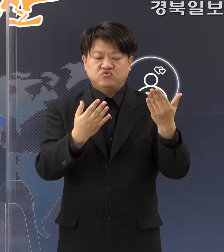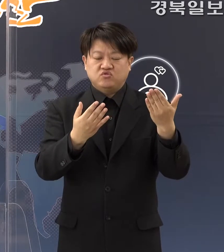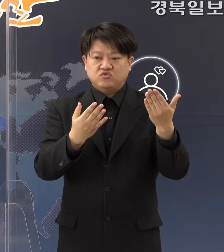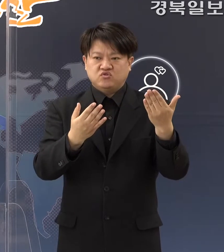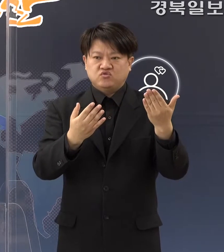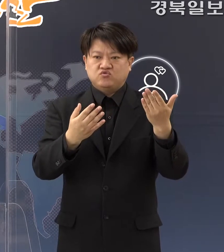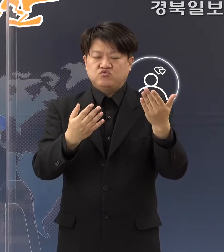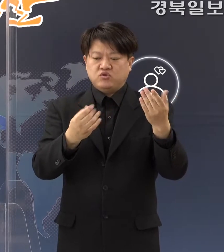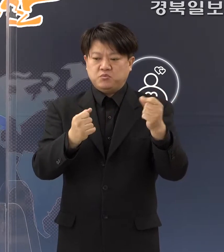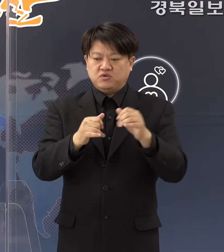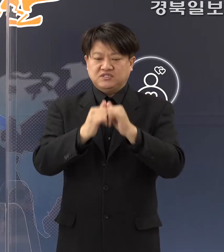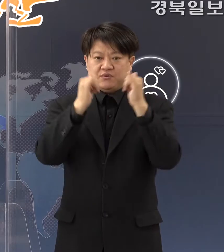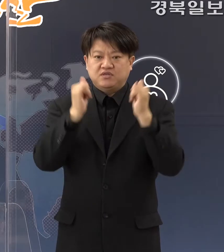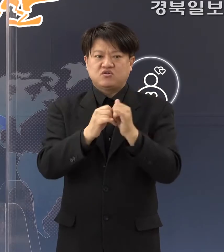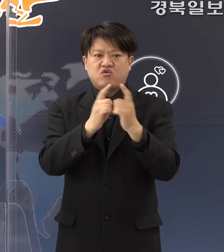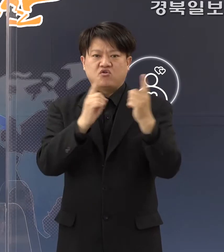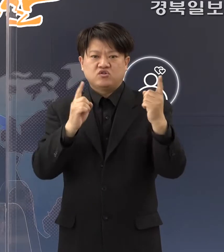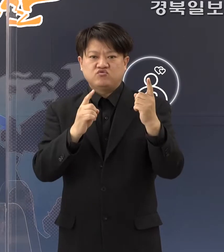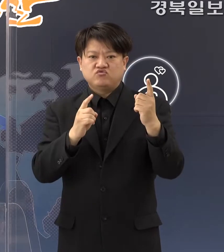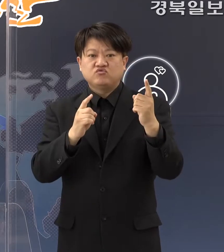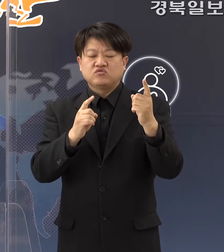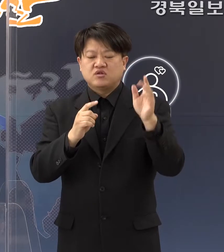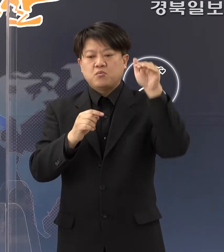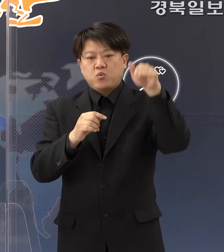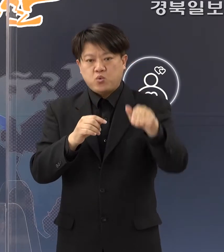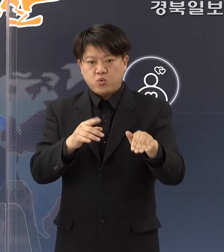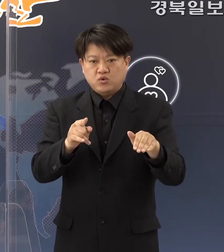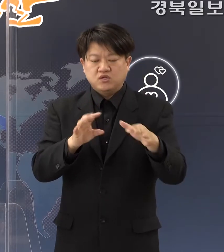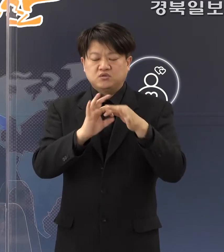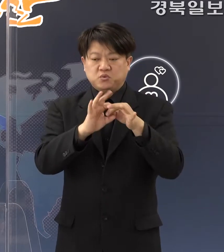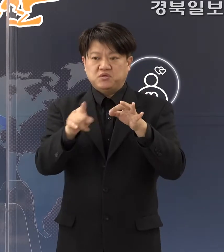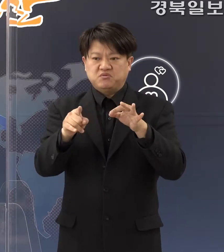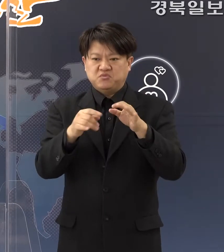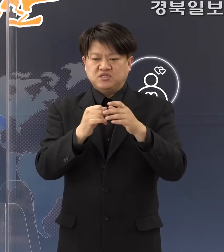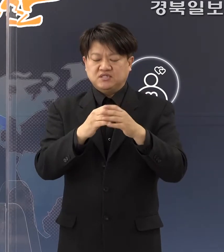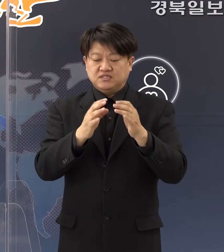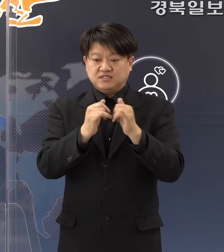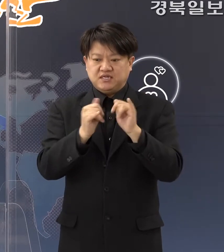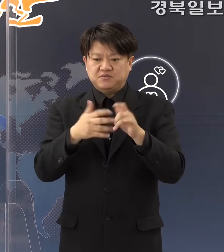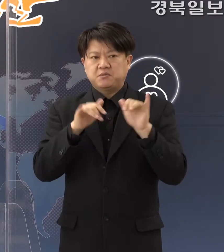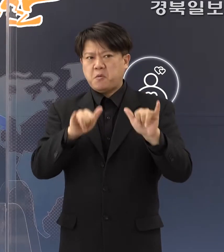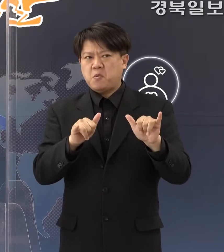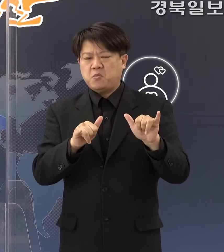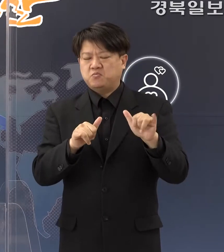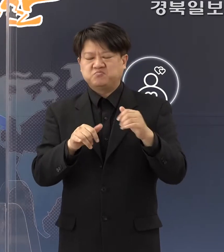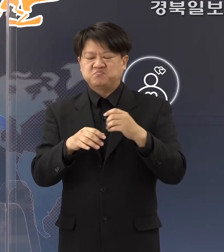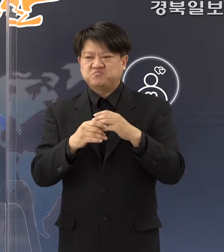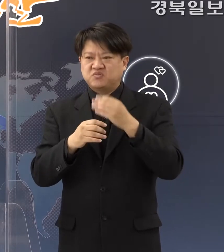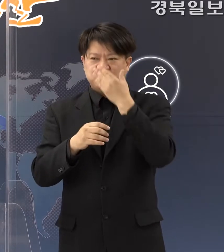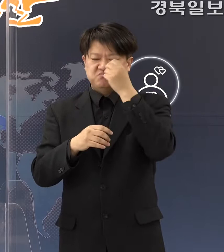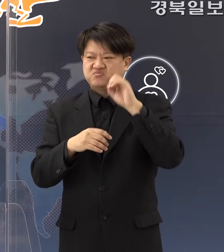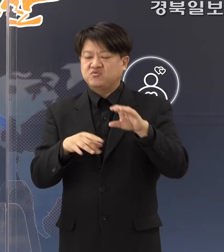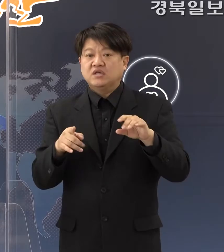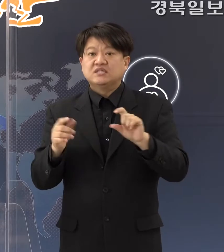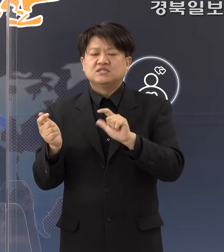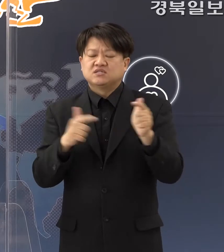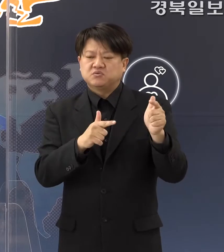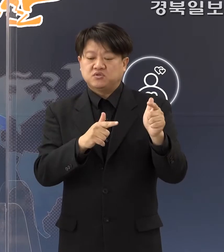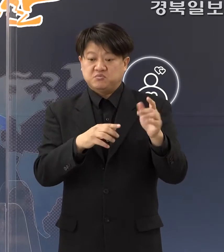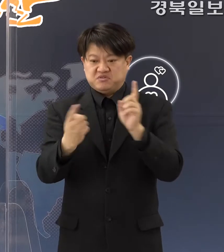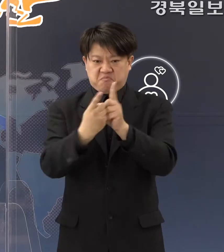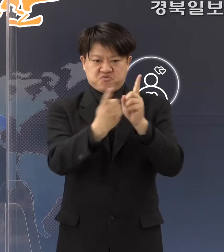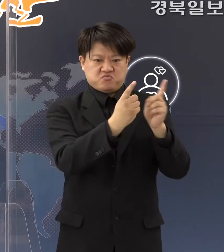완화를 해서 사람들의 경각심 이완이라든지 또 대인간 접촉 증가 등으로